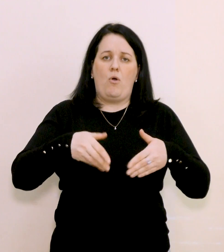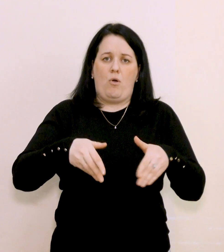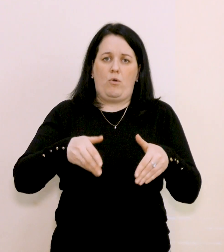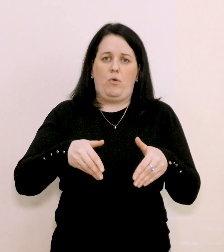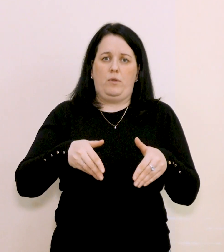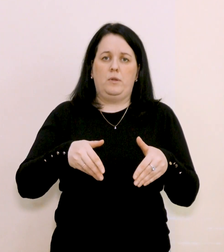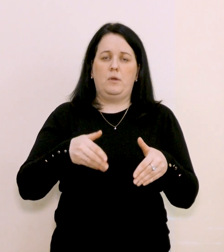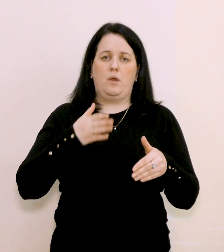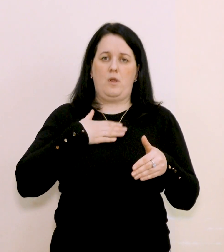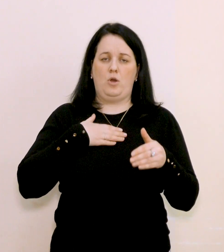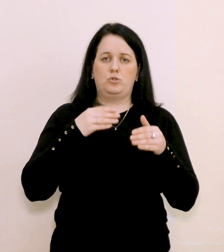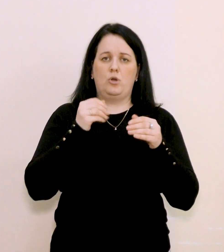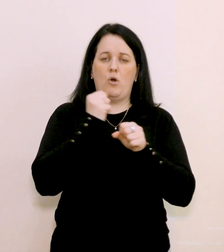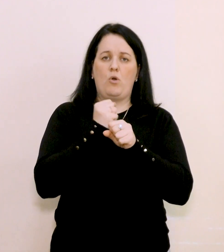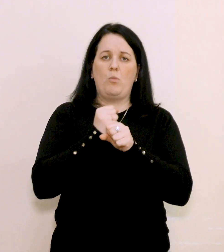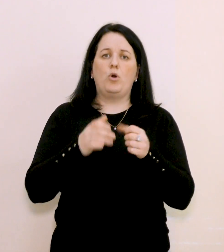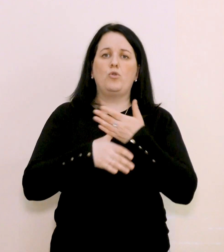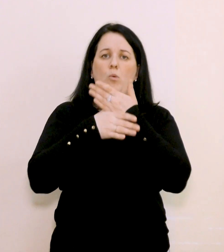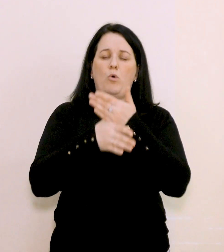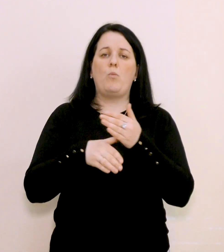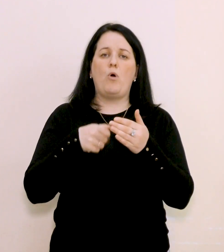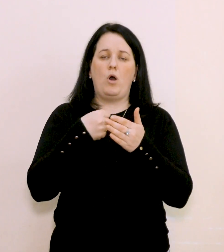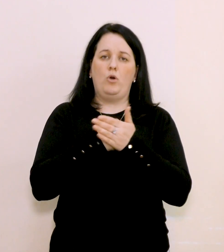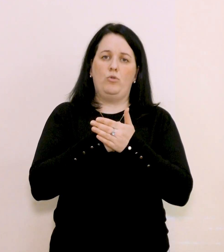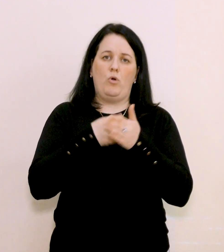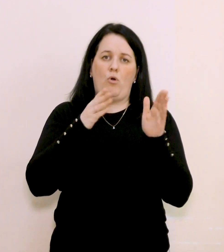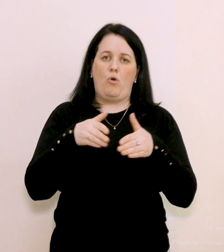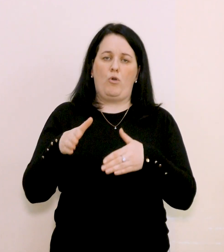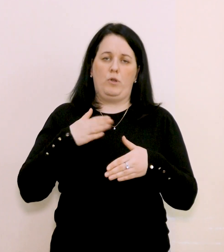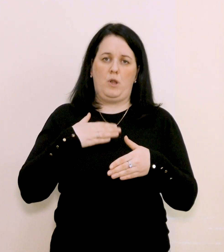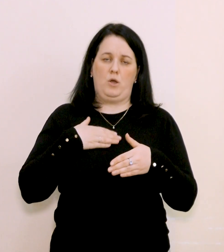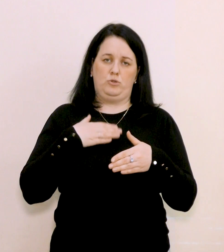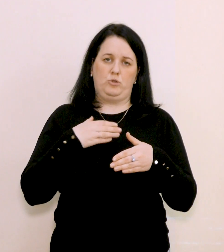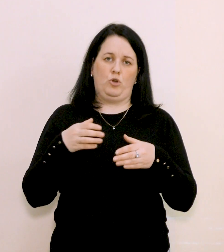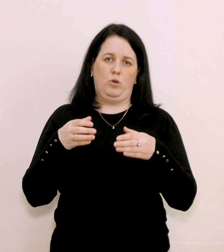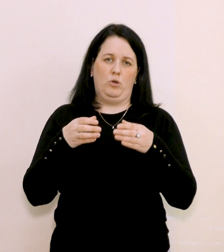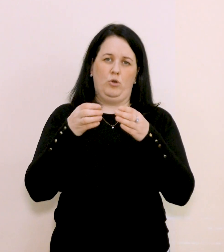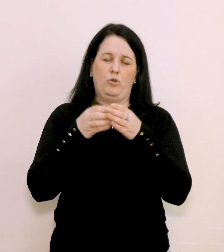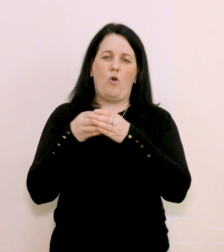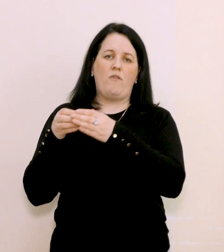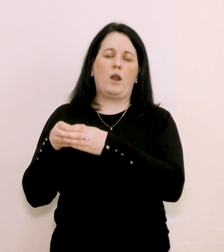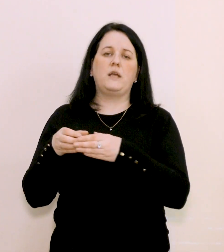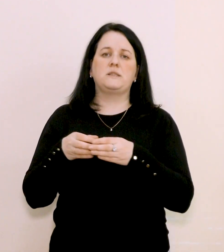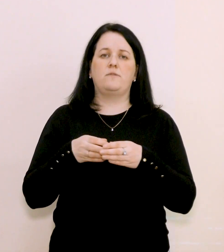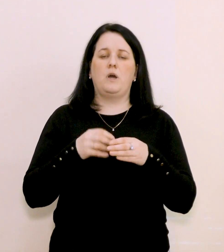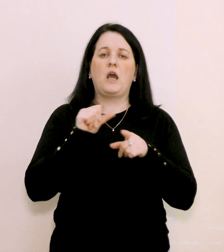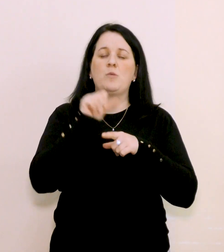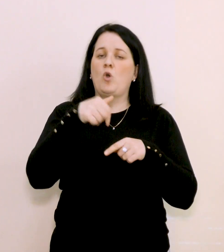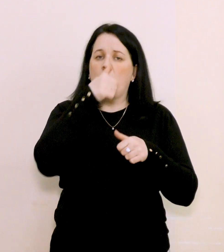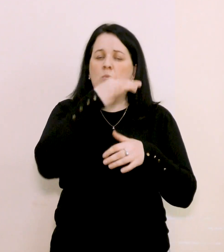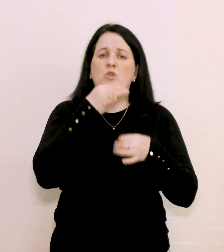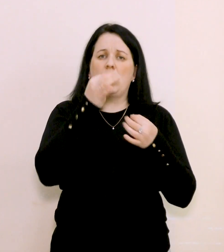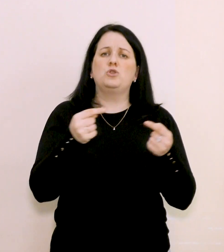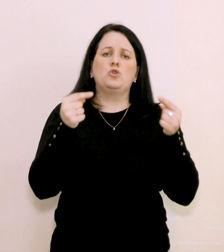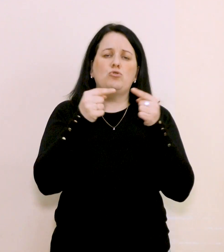роботи, тобто допомога до городніх наших товарист. Крім того, не можу сказати